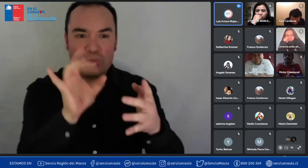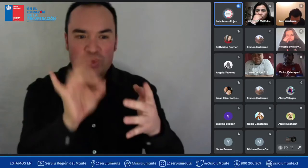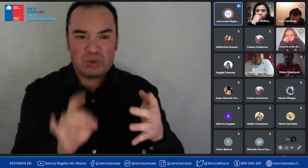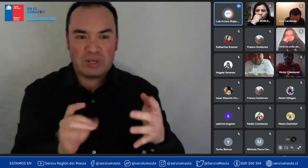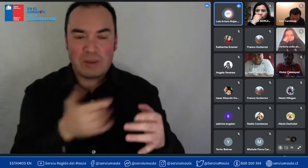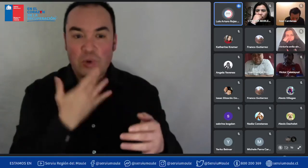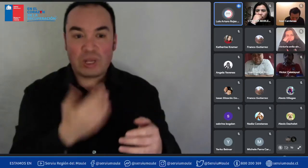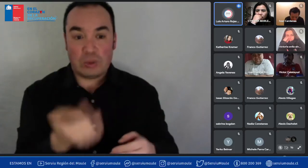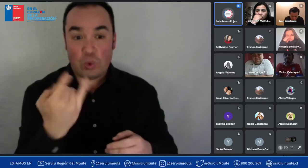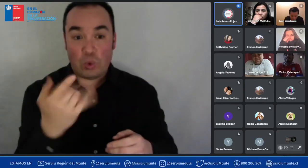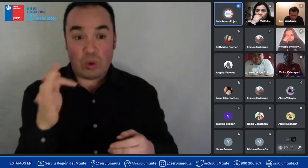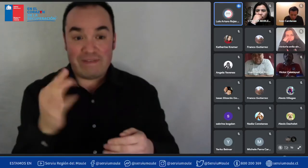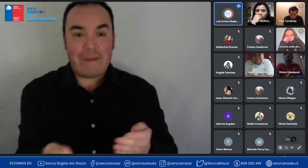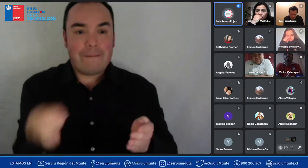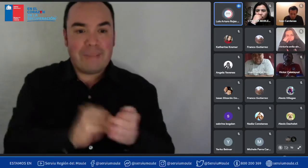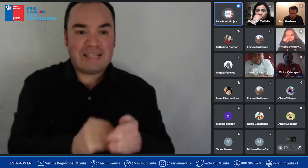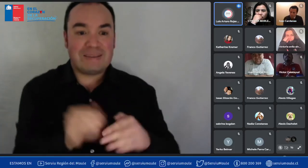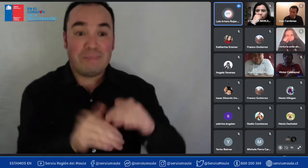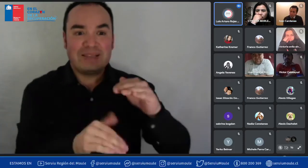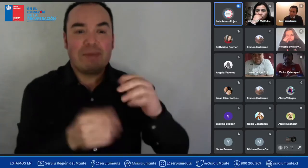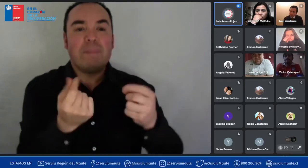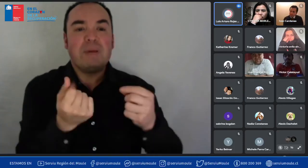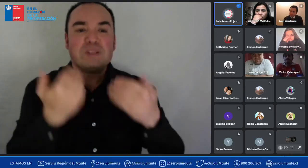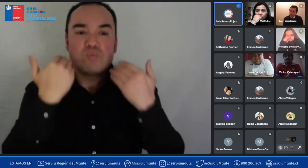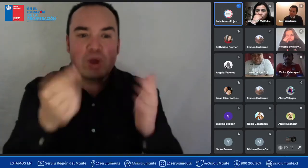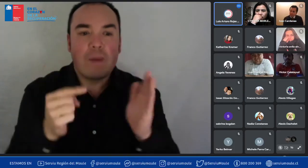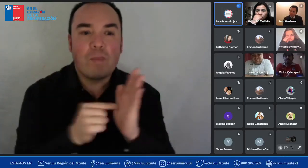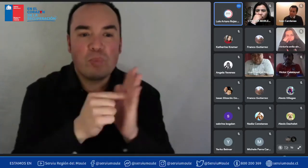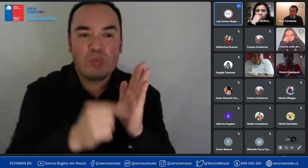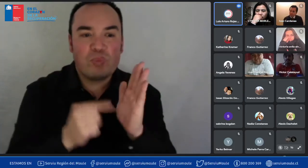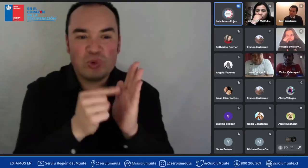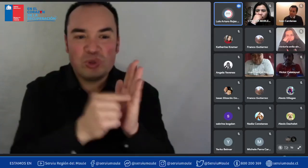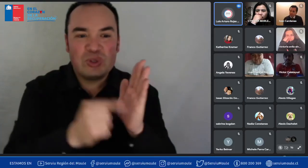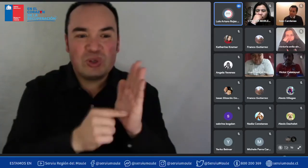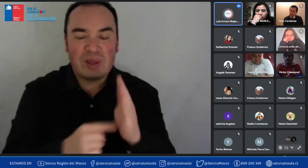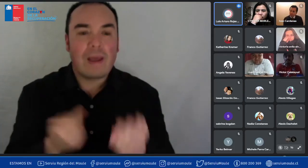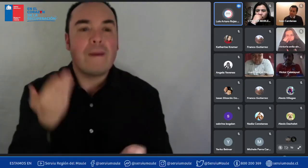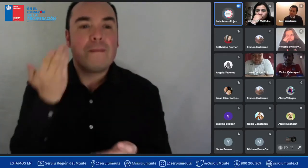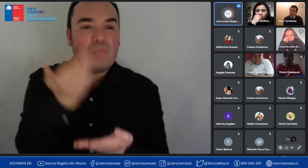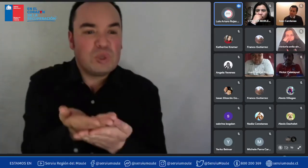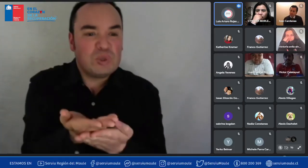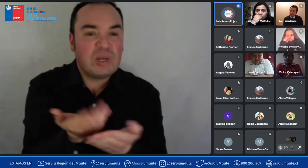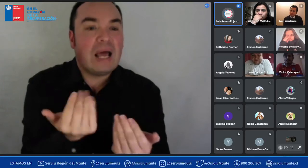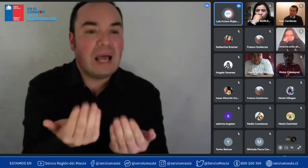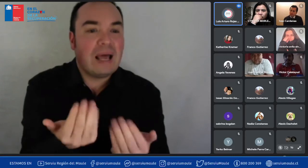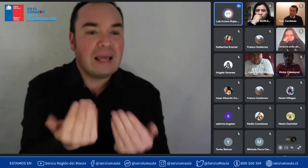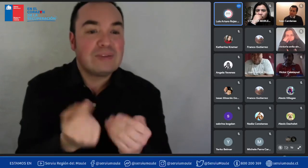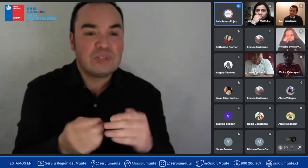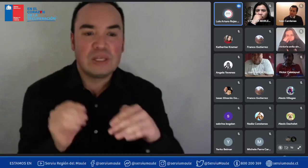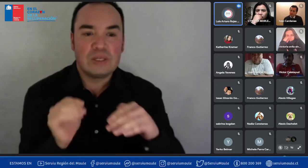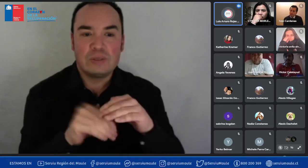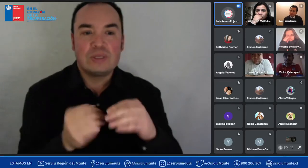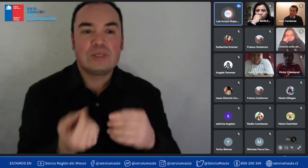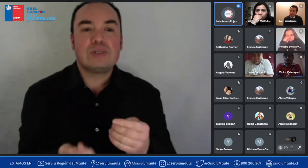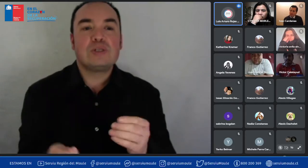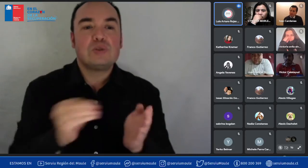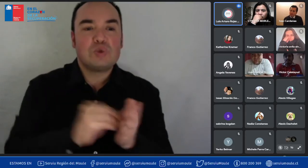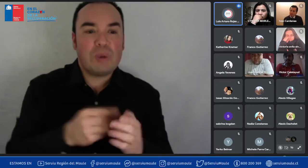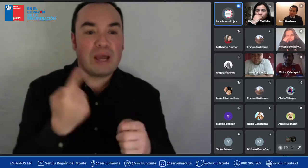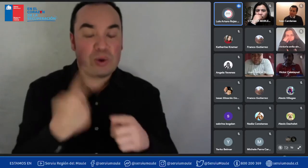postulación ¿ya? y esos puntos se van a sumar con otras condiciones familiares y otros factores de puntaje y eso les va a